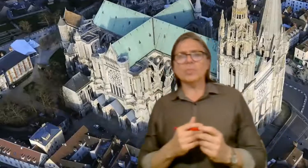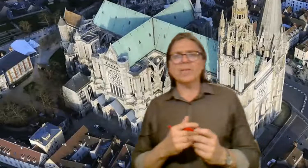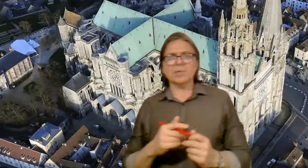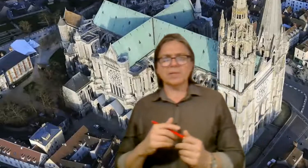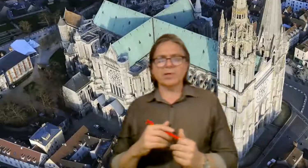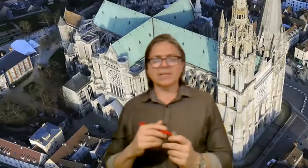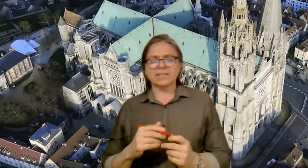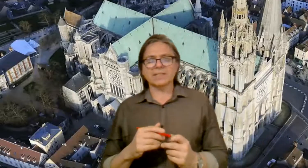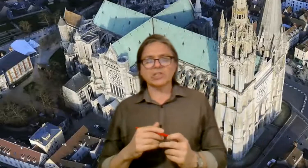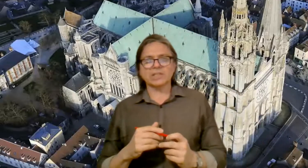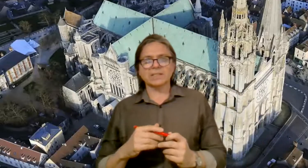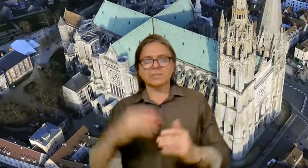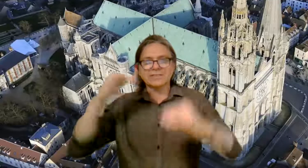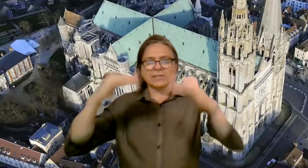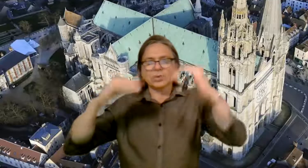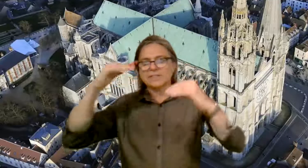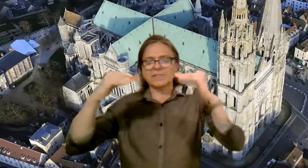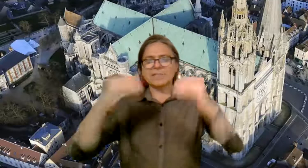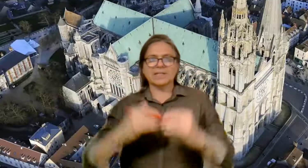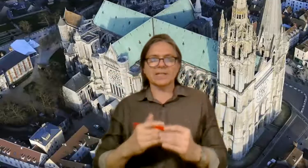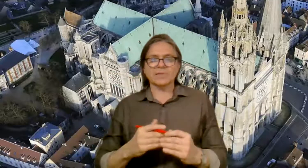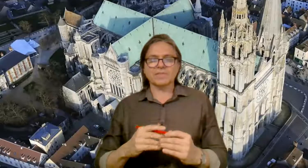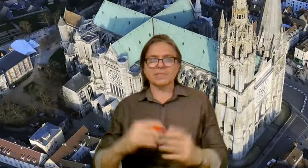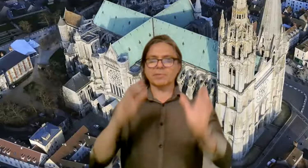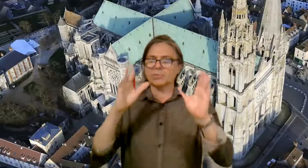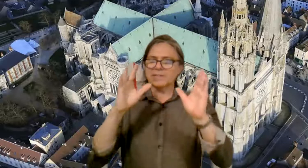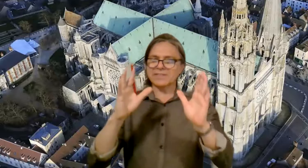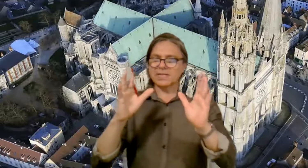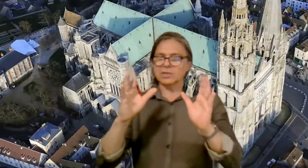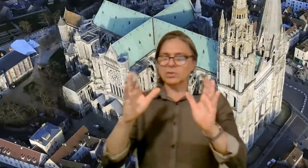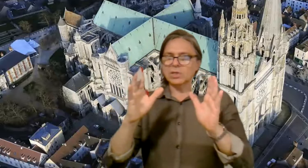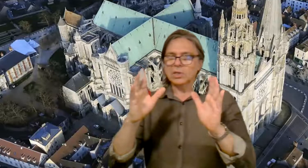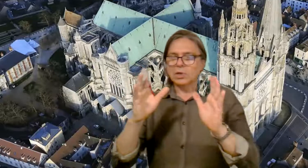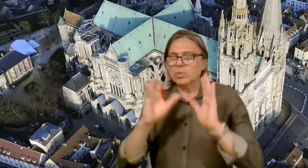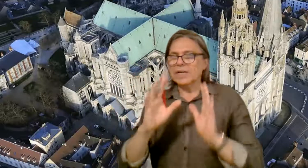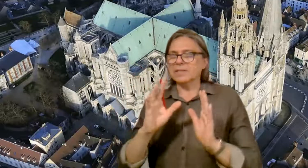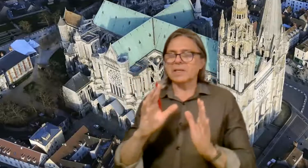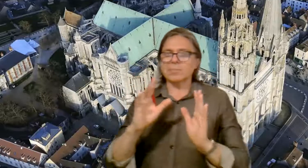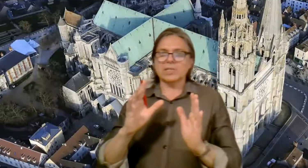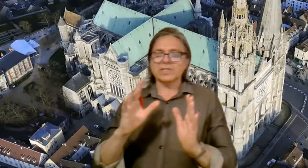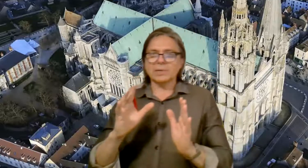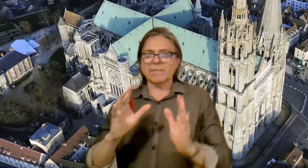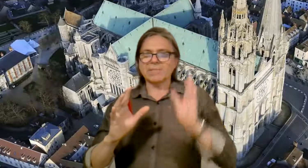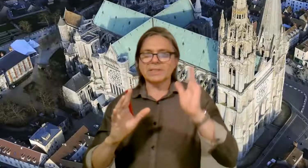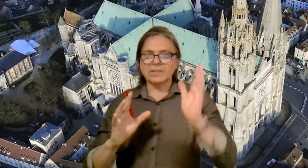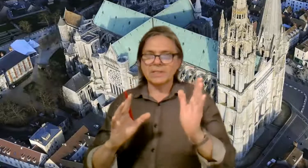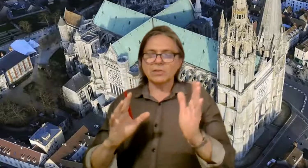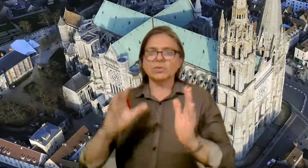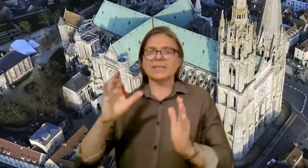mira, por ejemplo, la catedral de Chartres, ves esas torres asimétricas en la fachada, pero piensen algo, una catedral podía llevar de 300 a